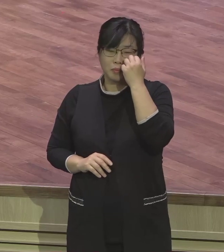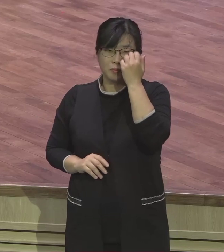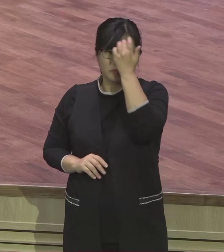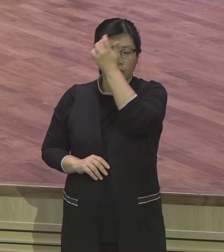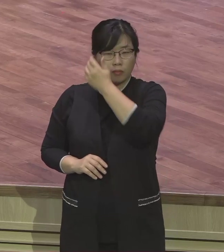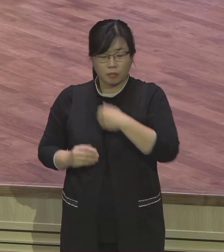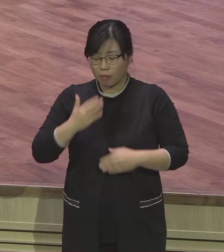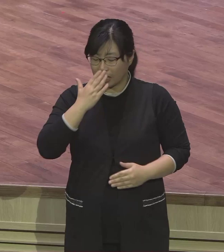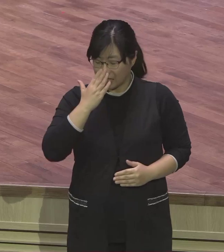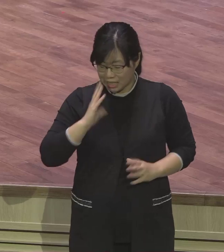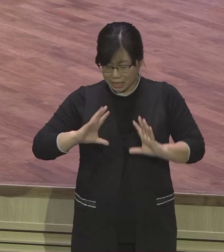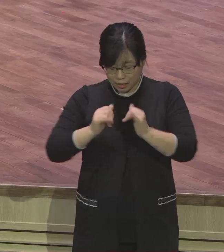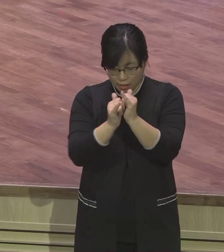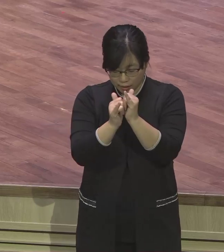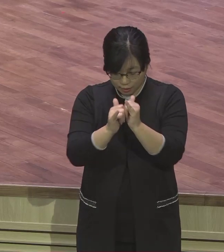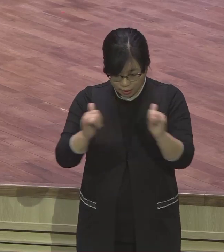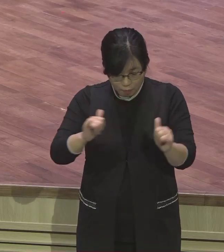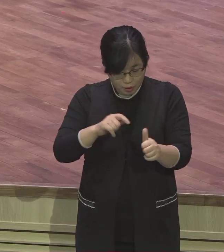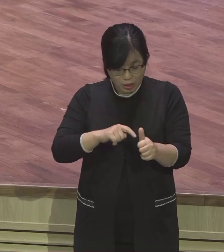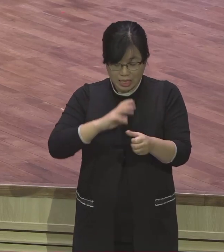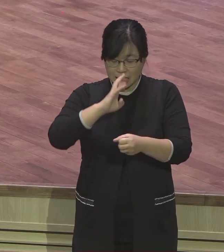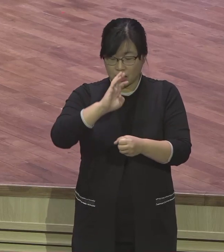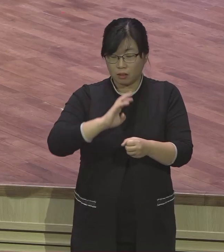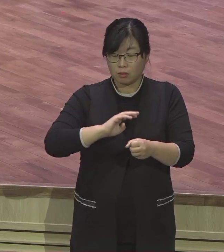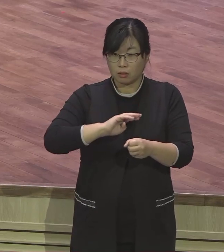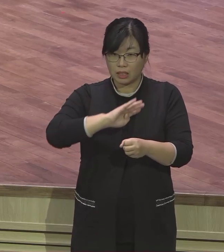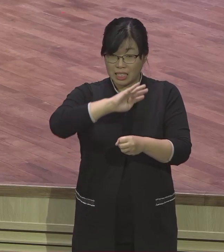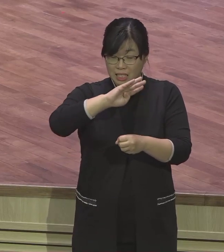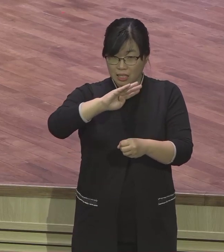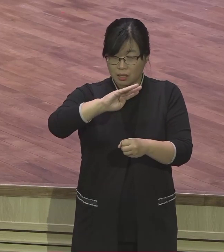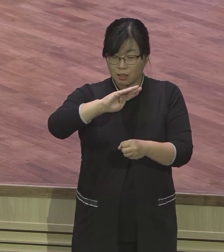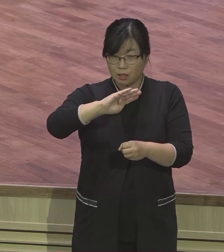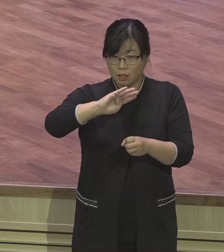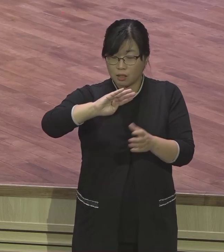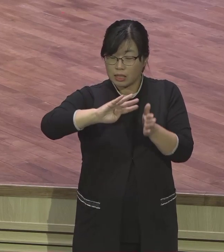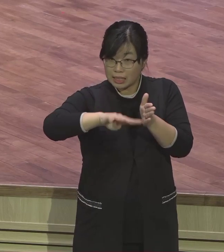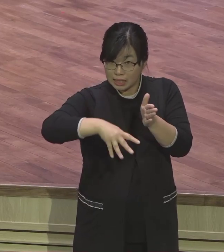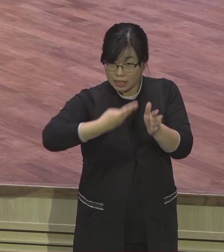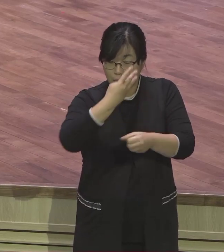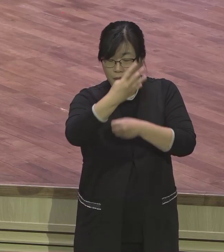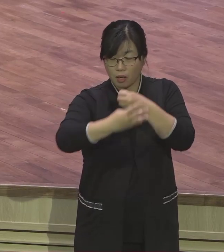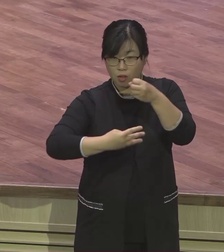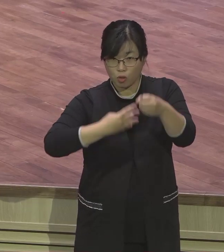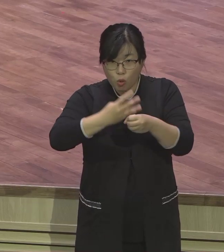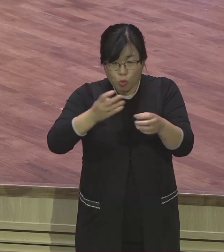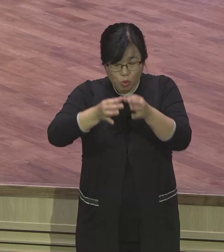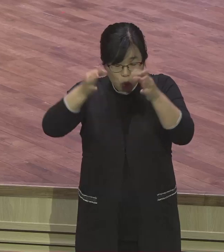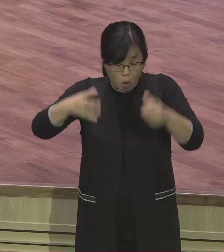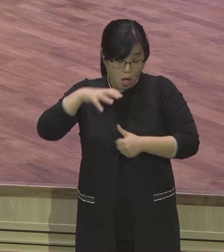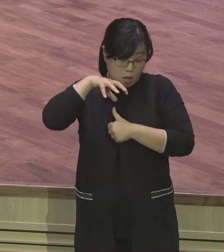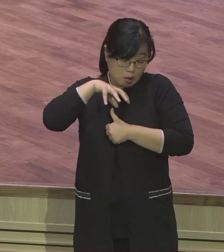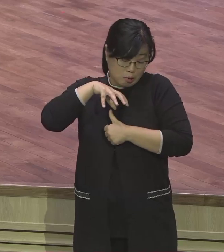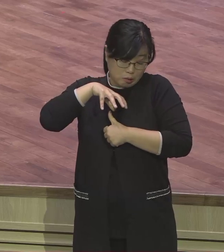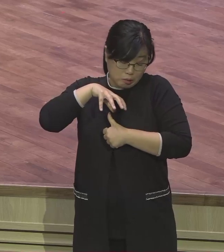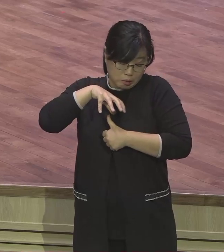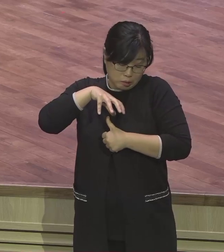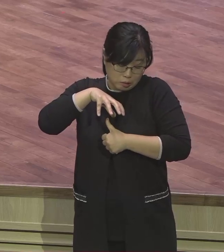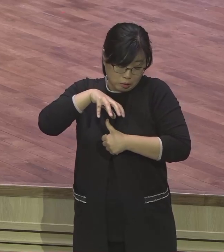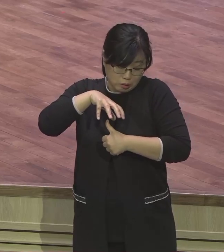똑똑합니까. 얼마나 노릇께서 해방되려고. 안됩니다. 언제 빠져나왔냐. 어린 양의 피 바른 날 빠져나왔어요.